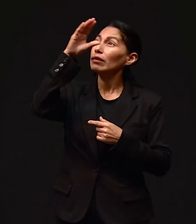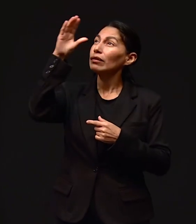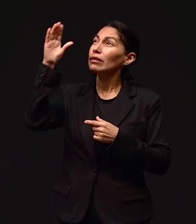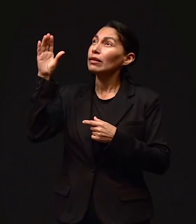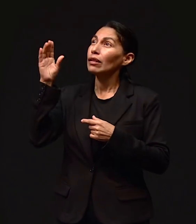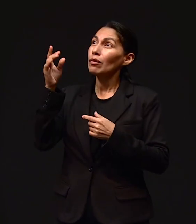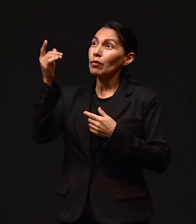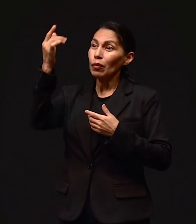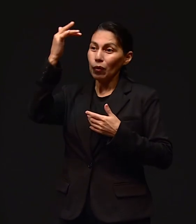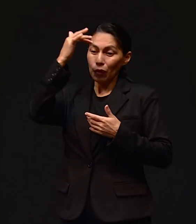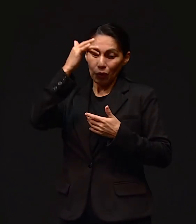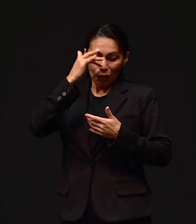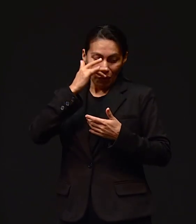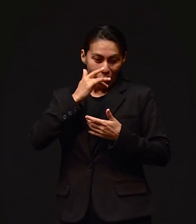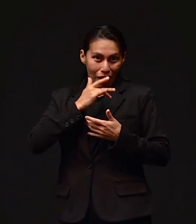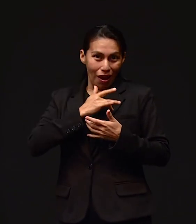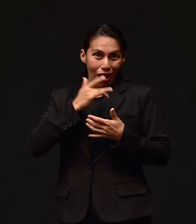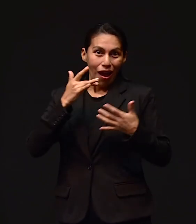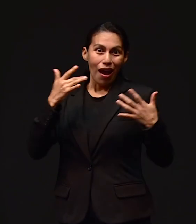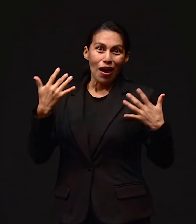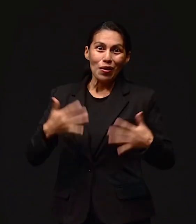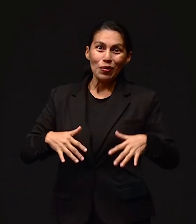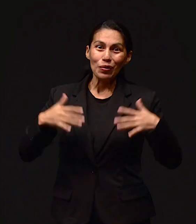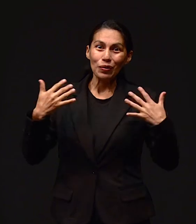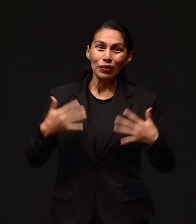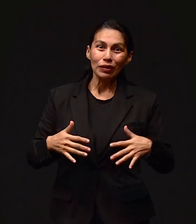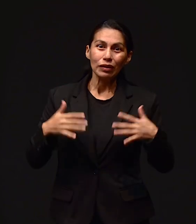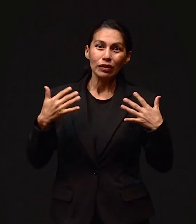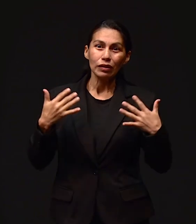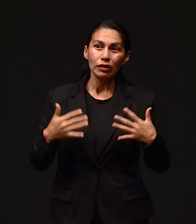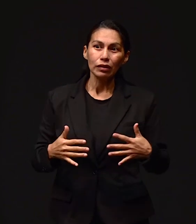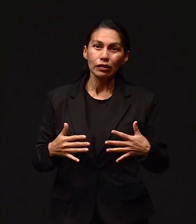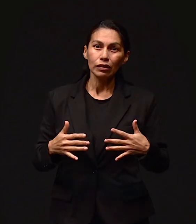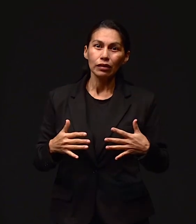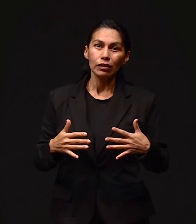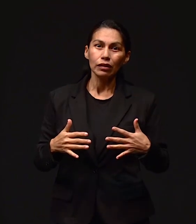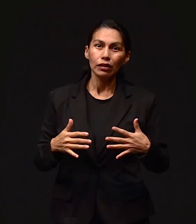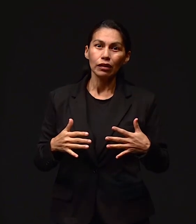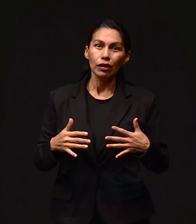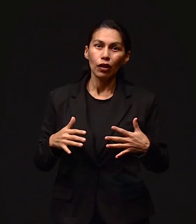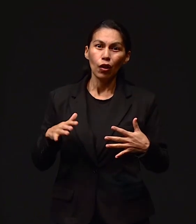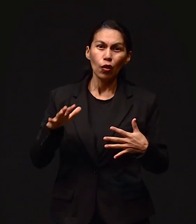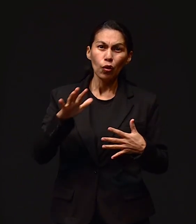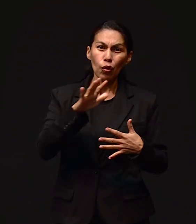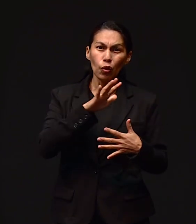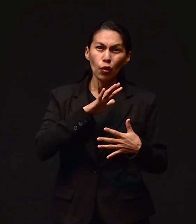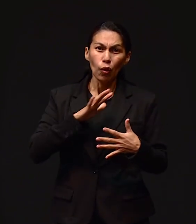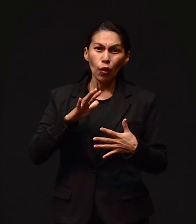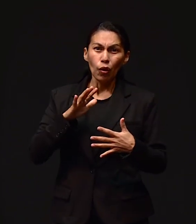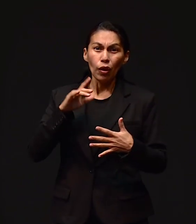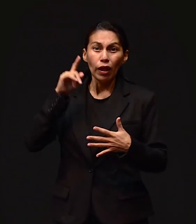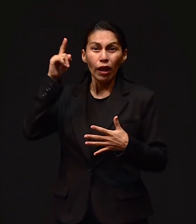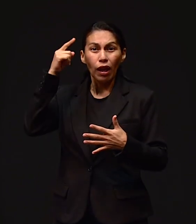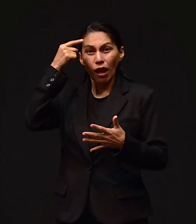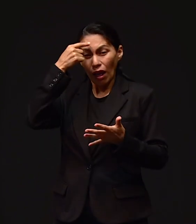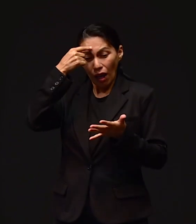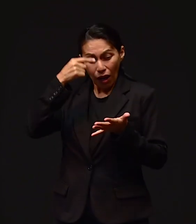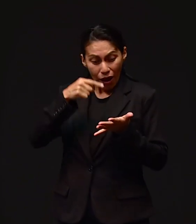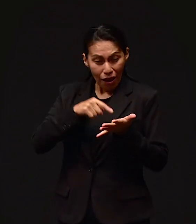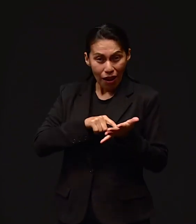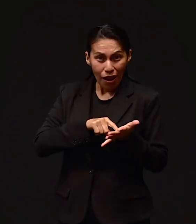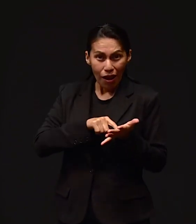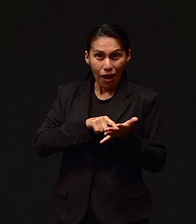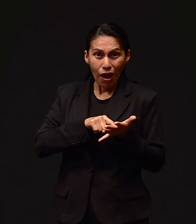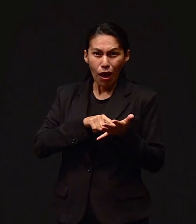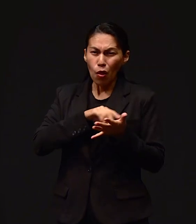de su Espíritu en nuestro corazón. Él creó todo lo que nosotros conocemos como natural,